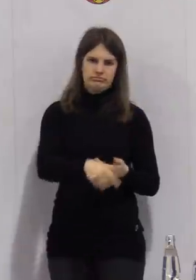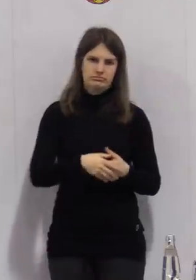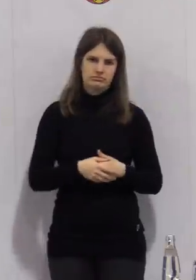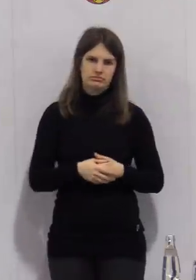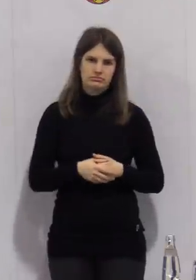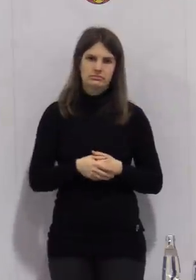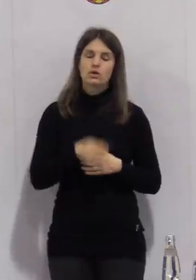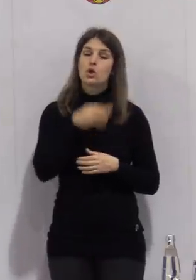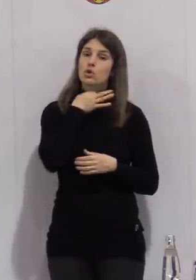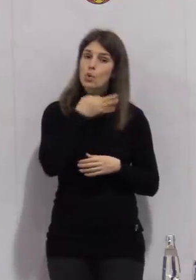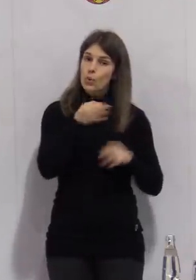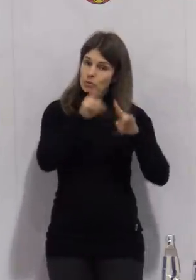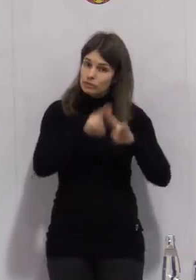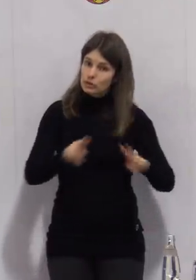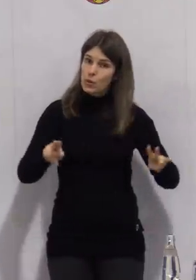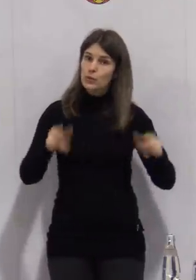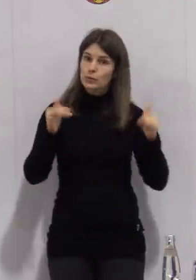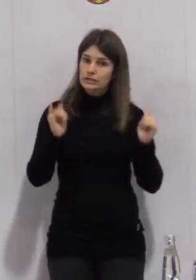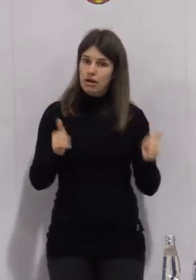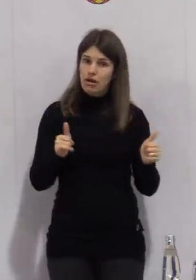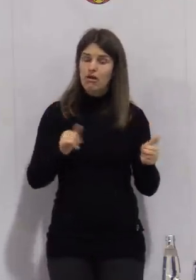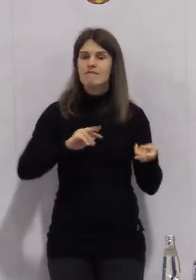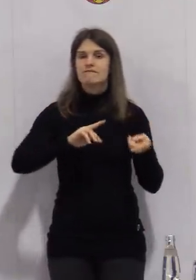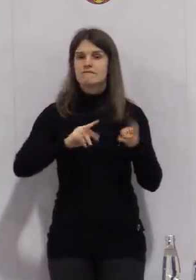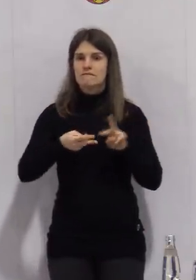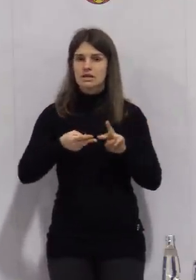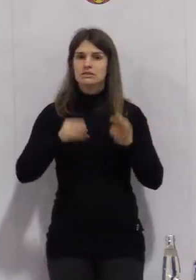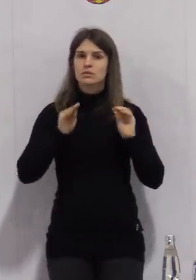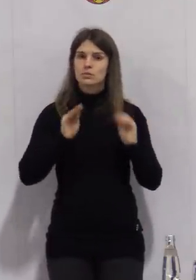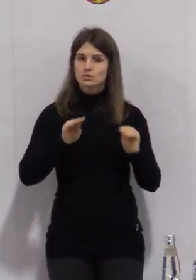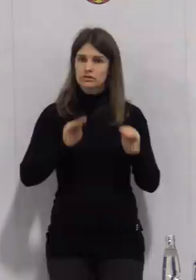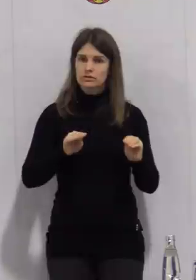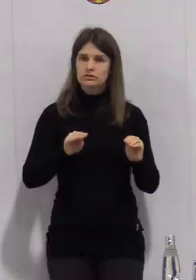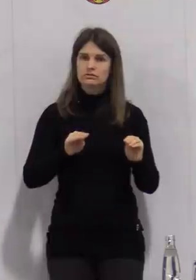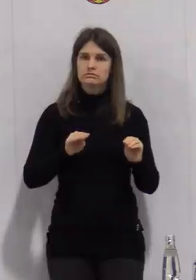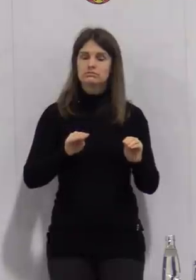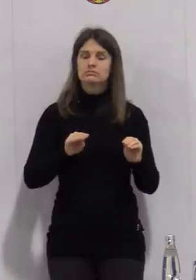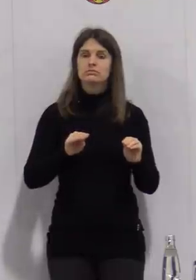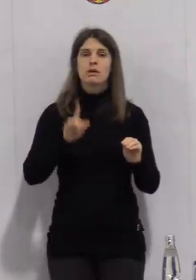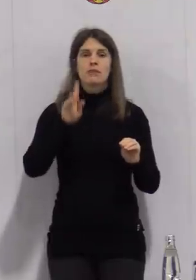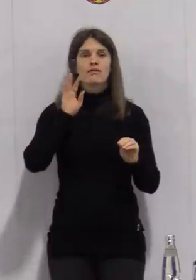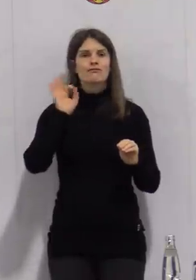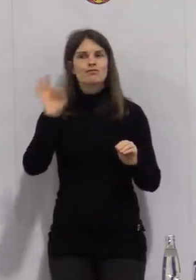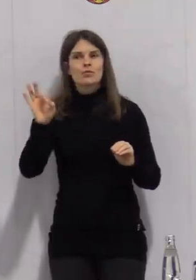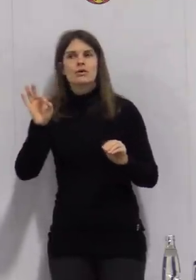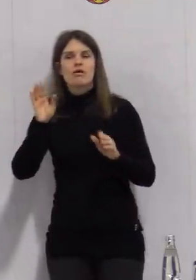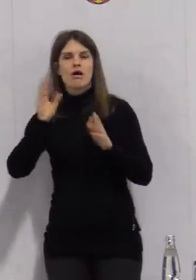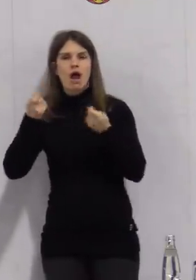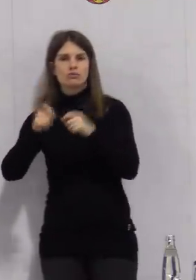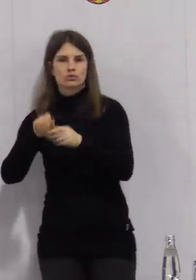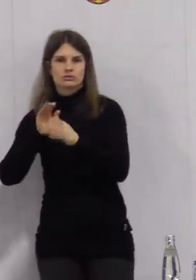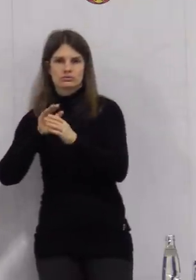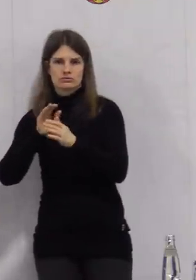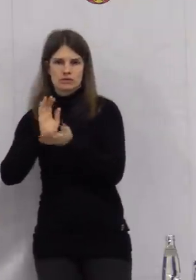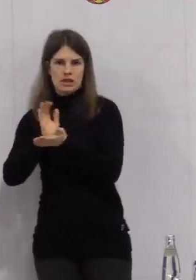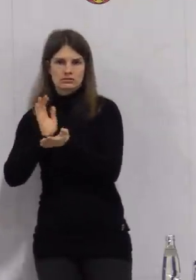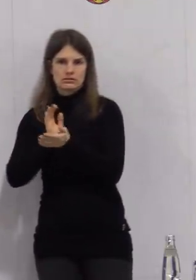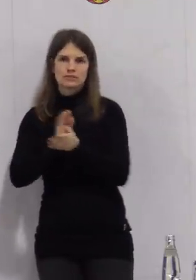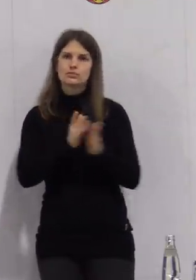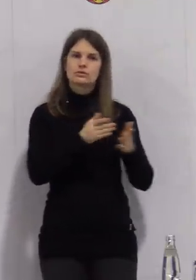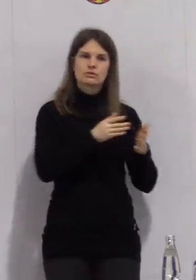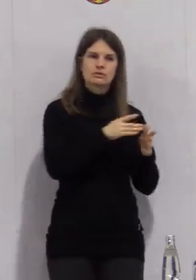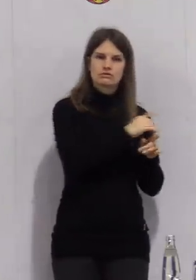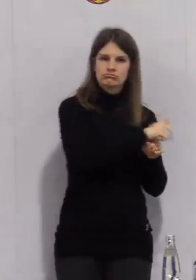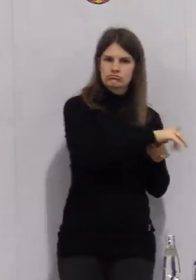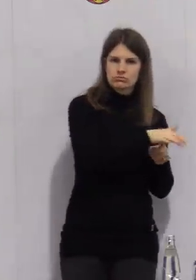Notbetreuung und Wechselunterricht für die Abschlussklassen, also Notbetreuung für die anderen, Wechselunterricht für die